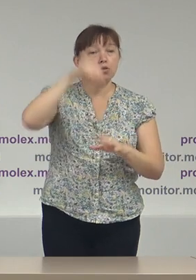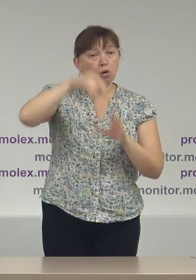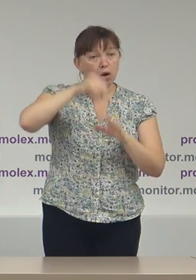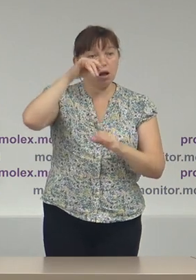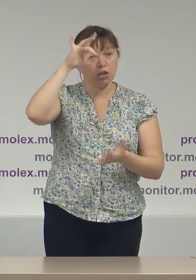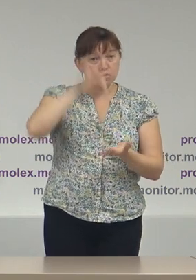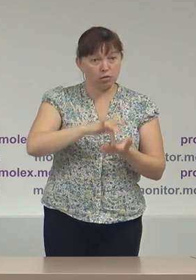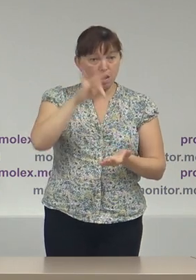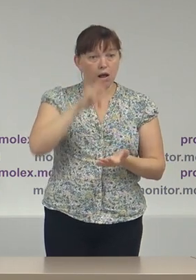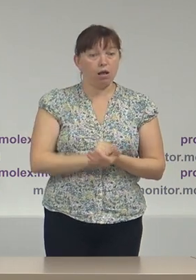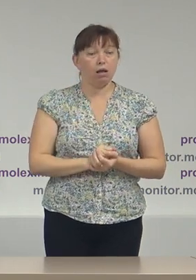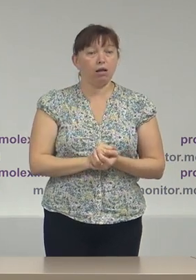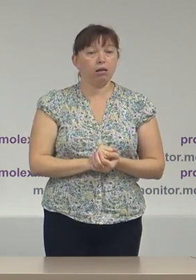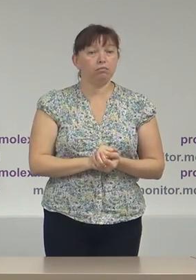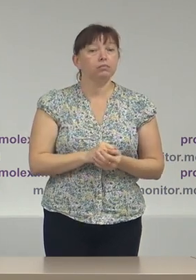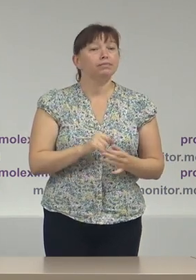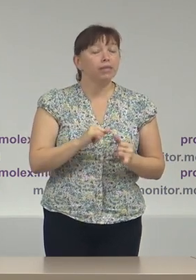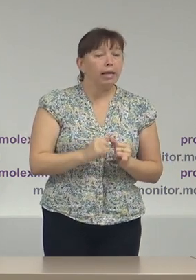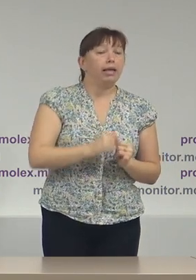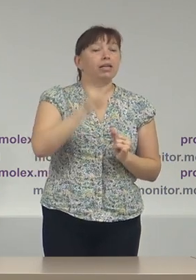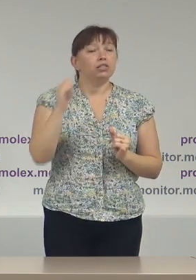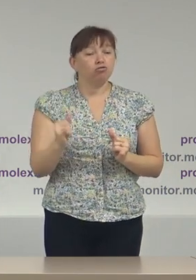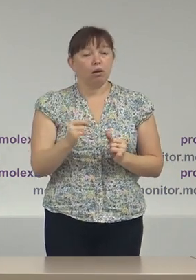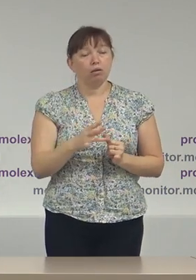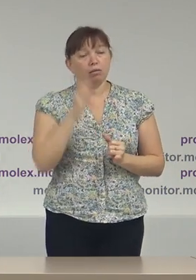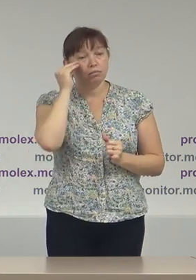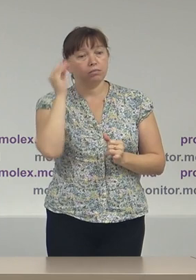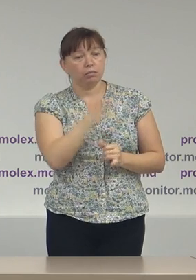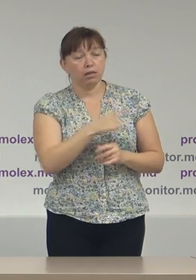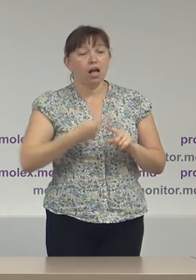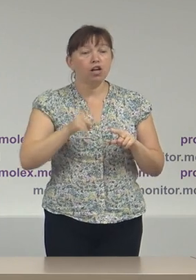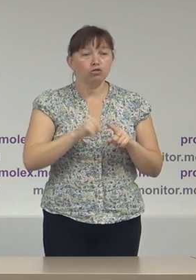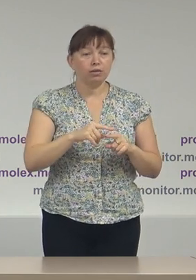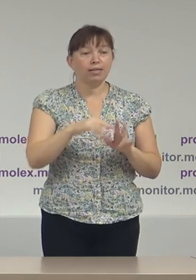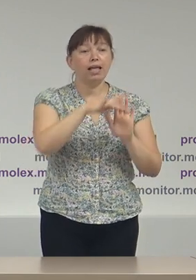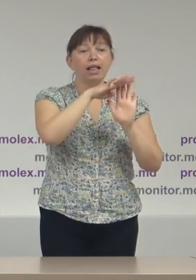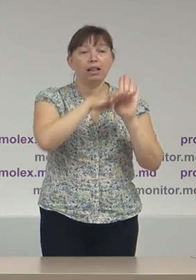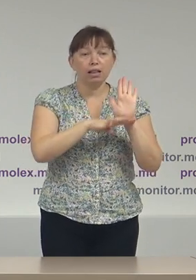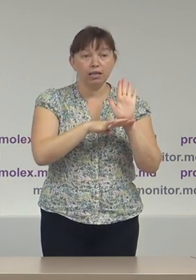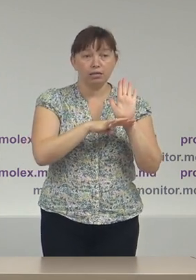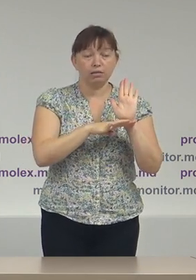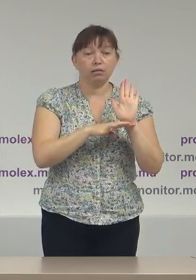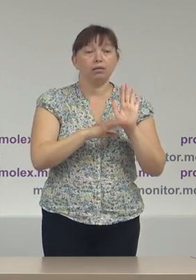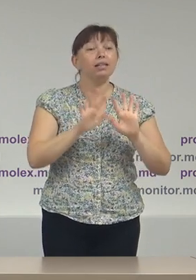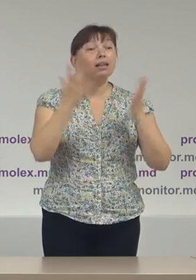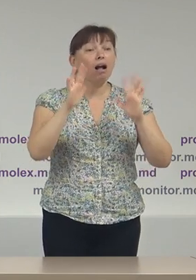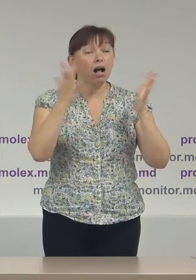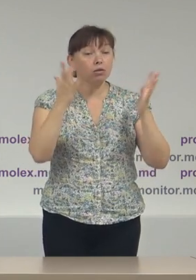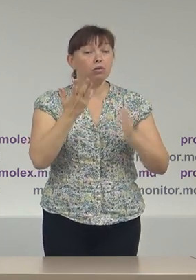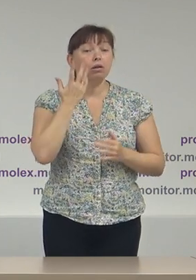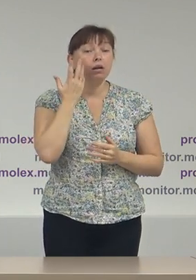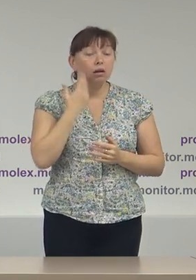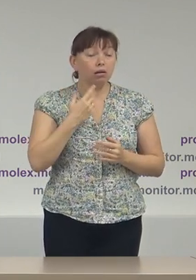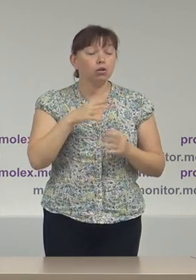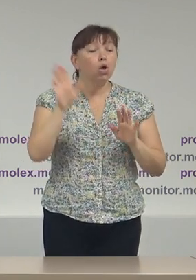excede acele liste de cazuri care